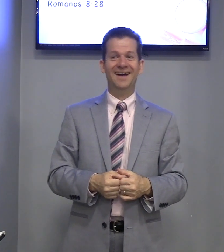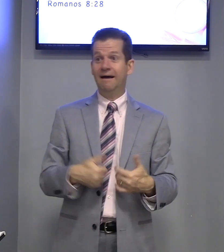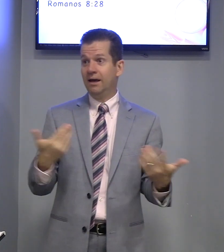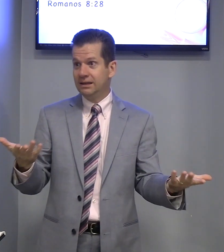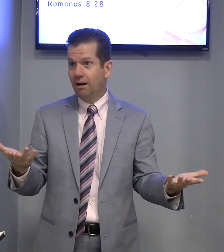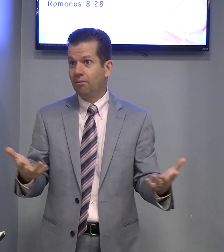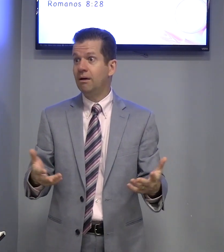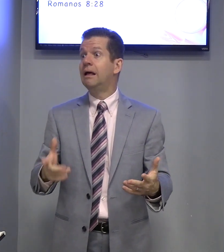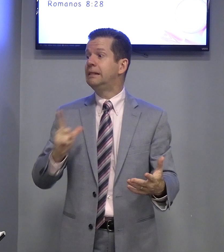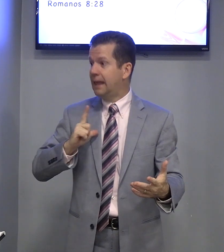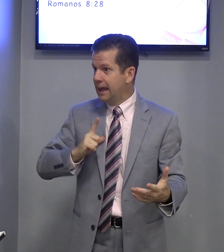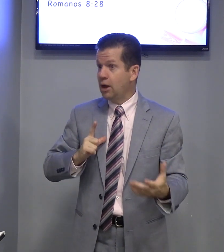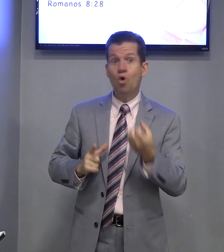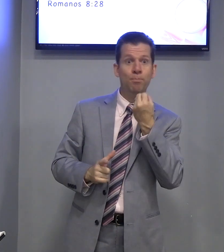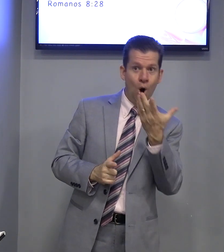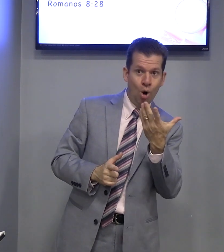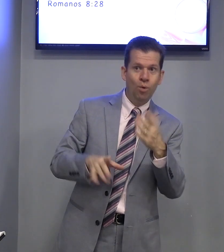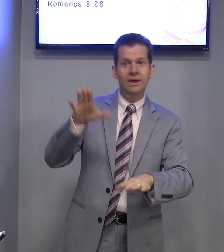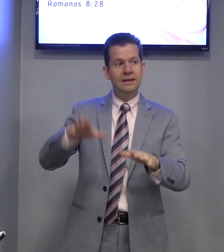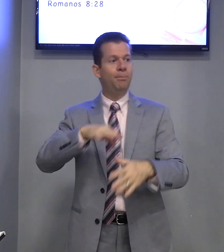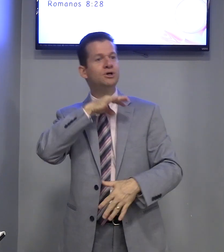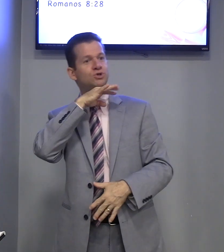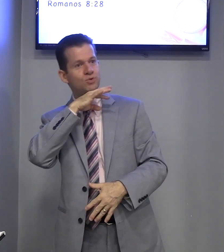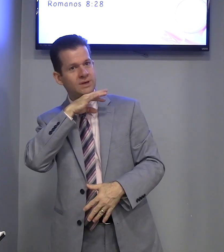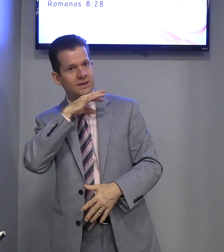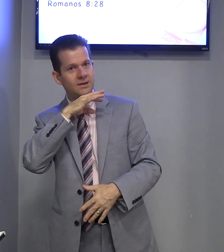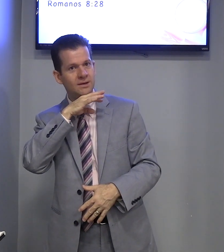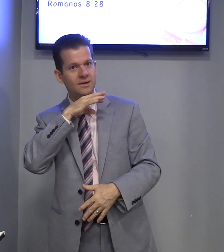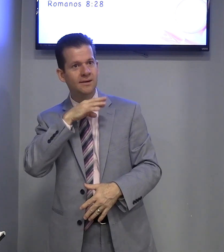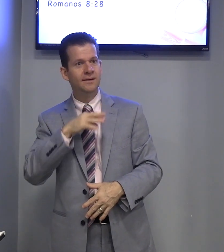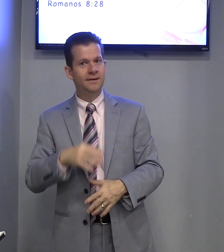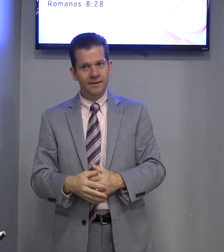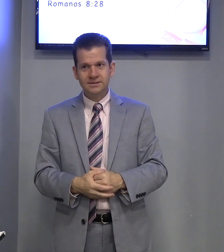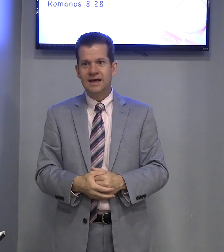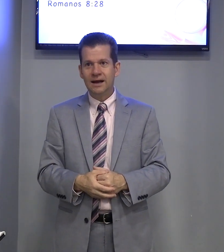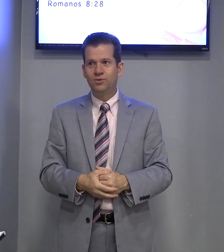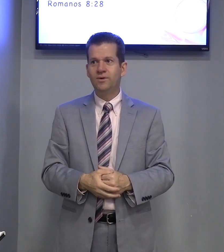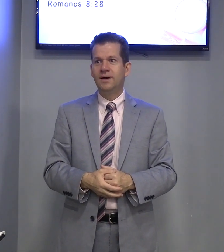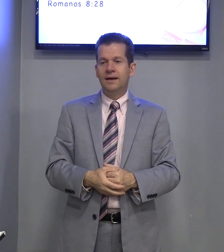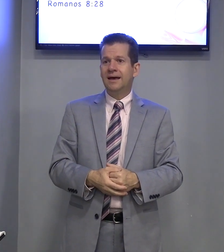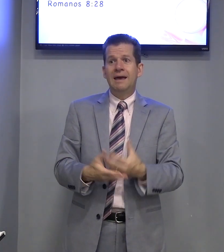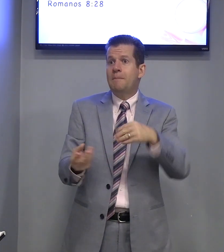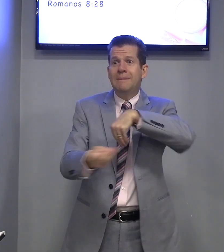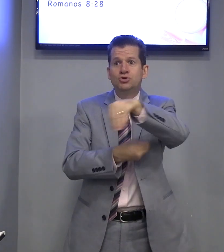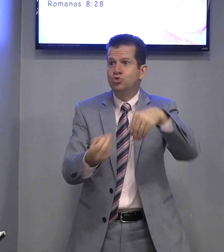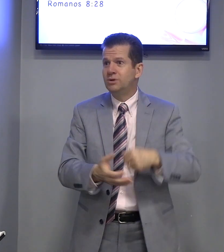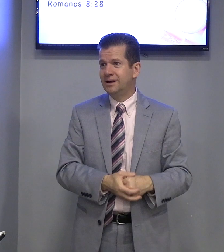Então, tem o bom e depois o ruim. Certo? É uma mistura.